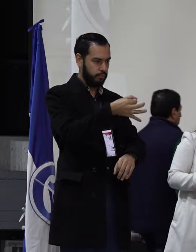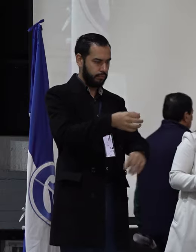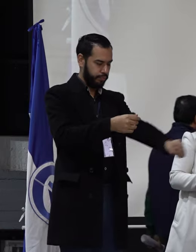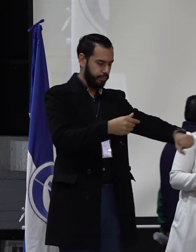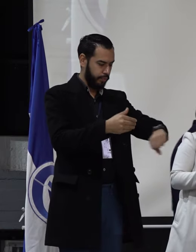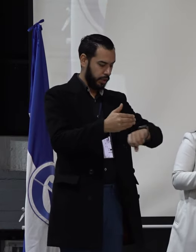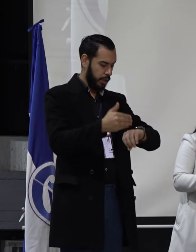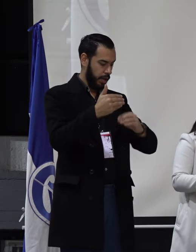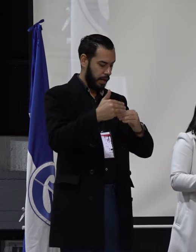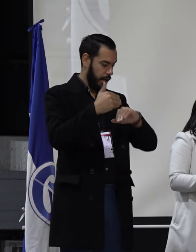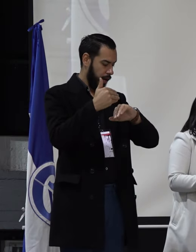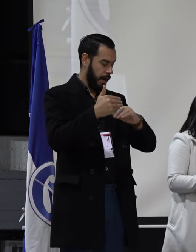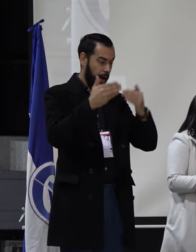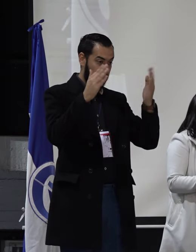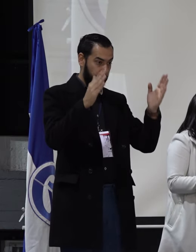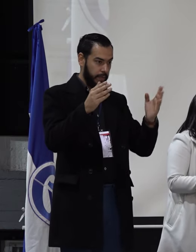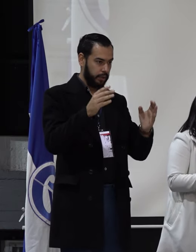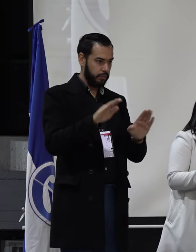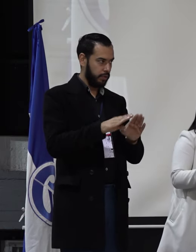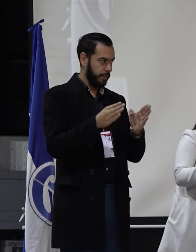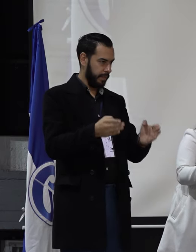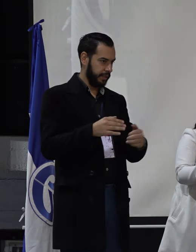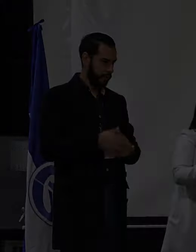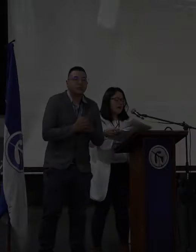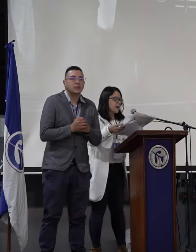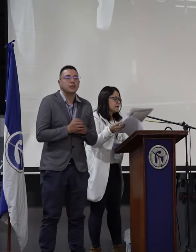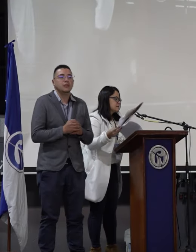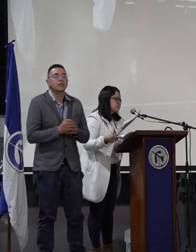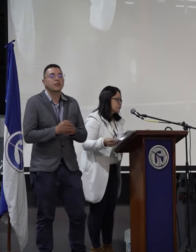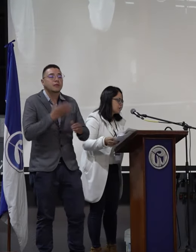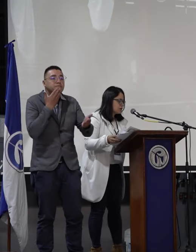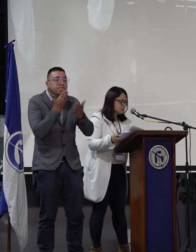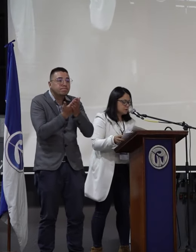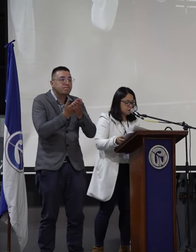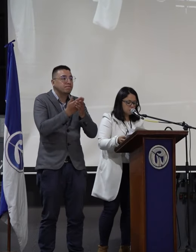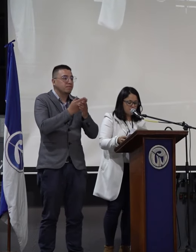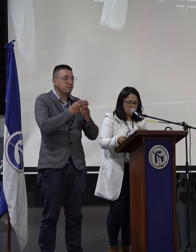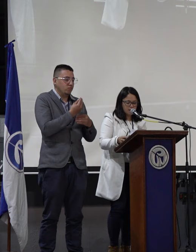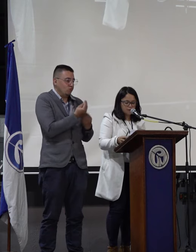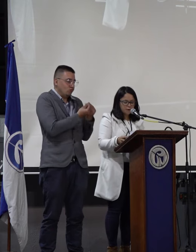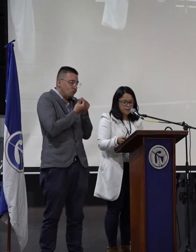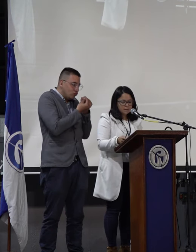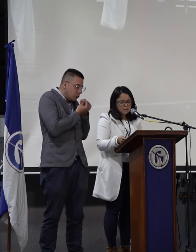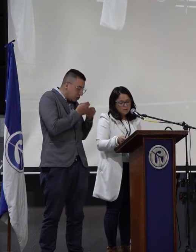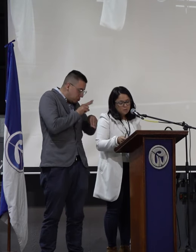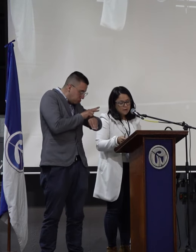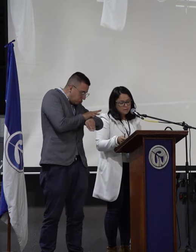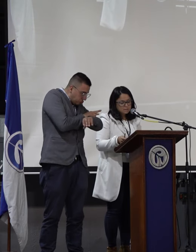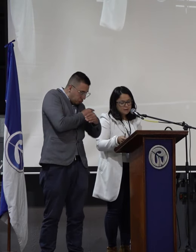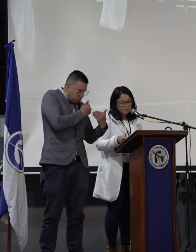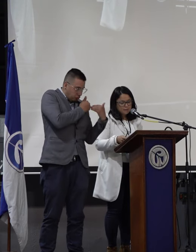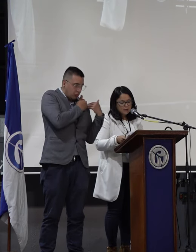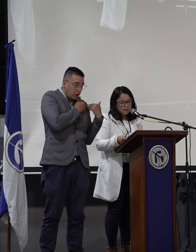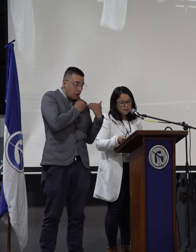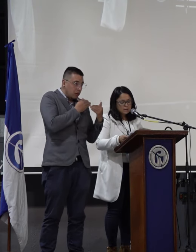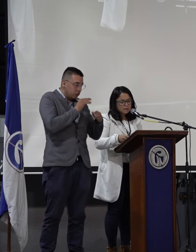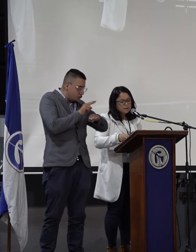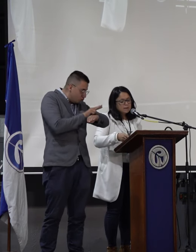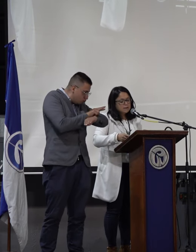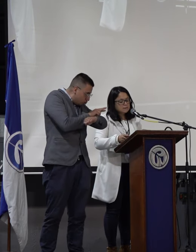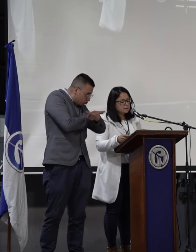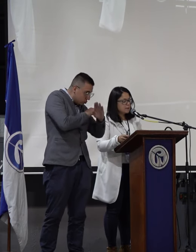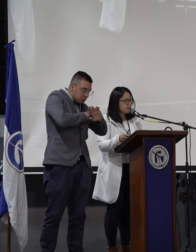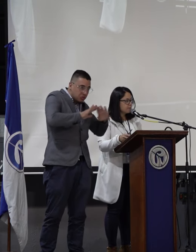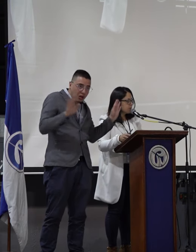que se dará apertura a las mesas. Agradecemos a la comisión veedora. Una vez verificada,